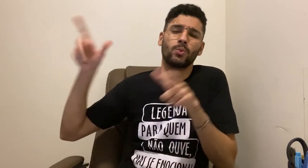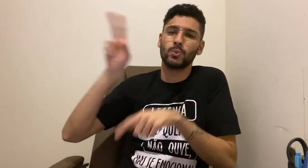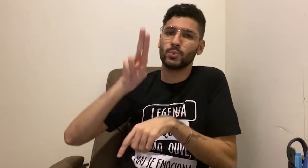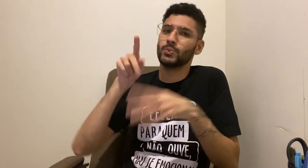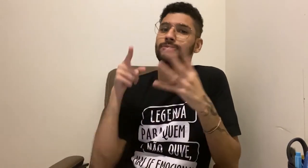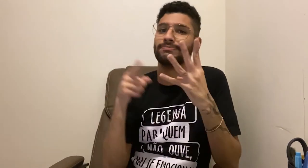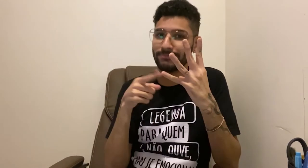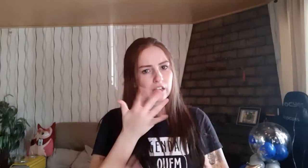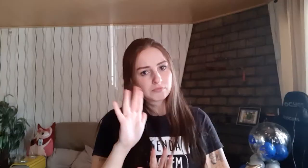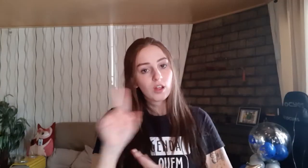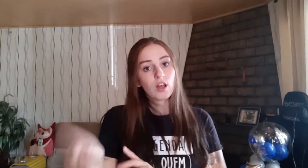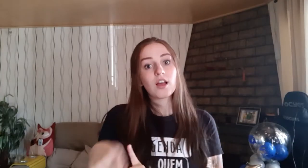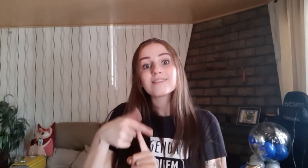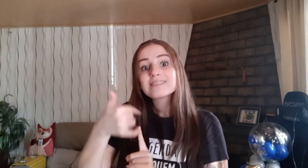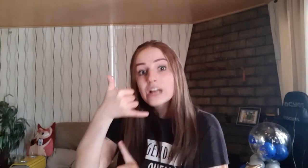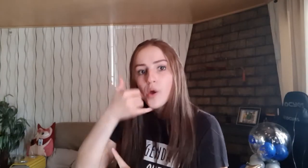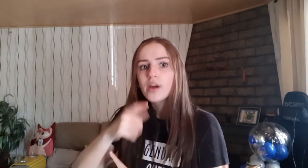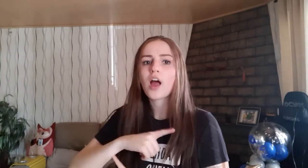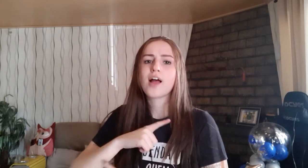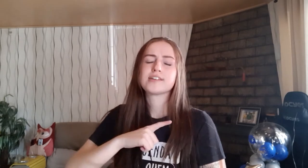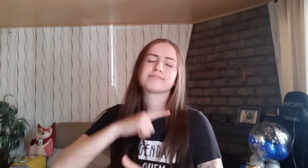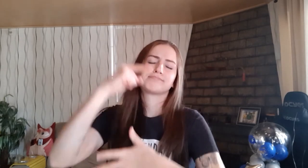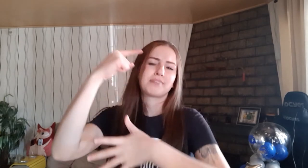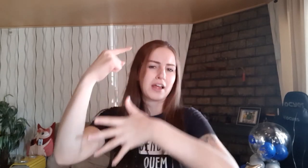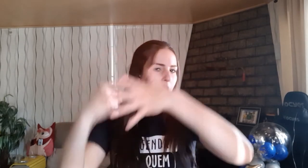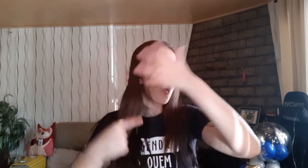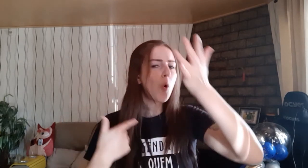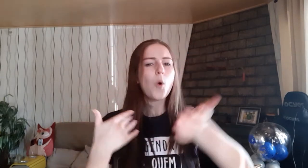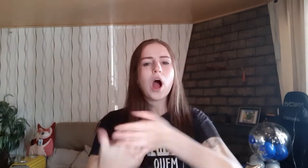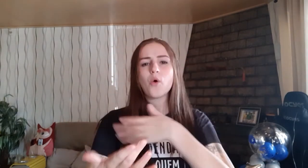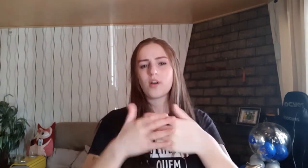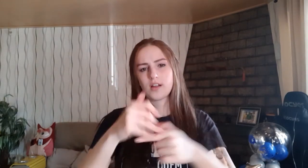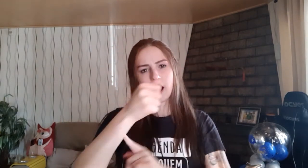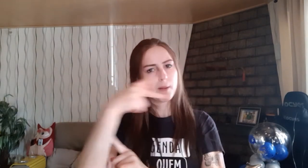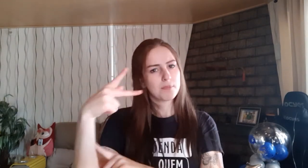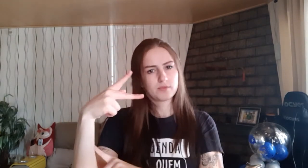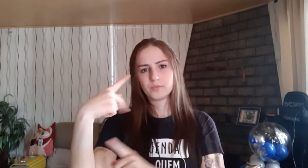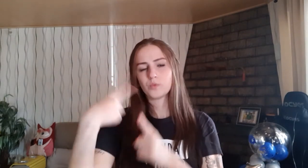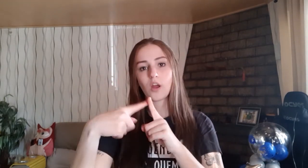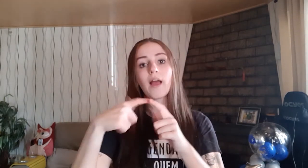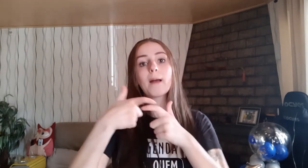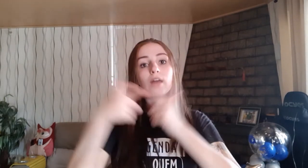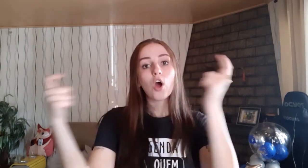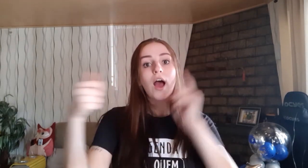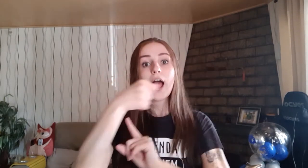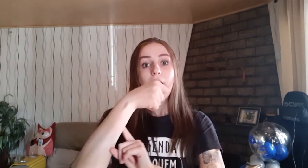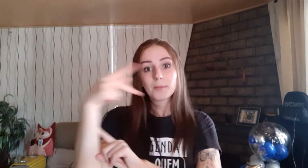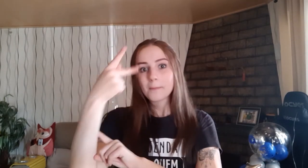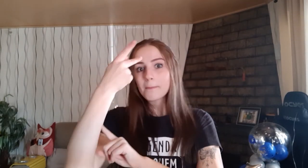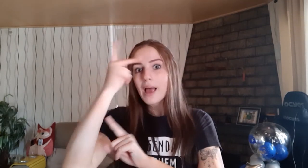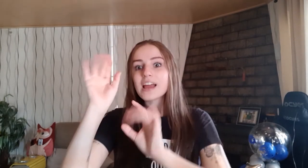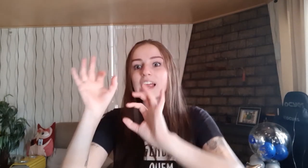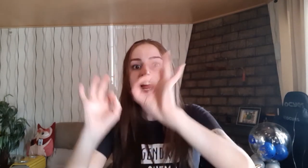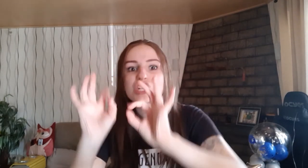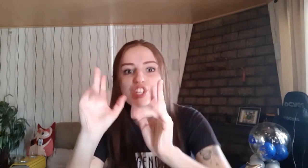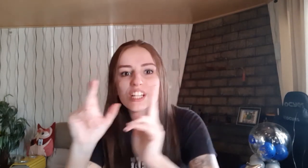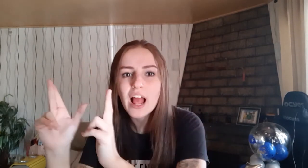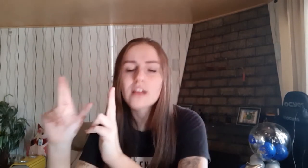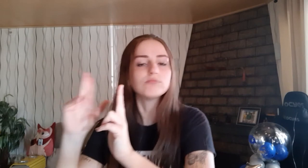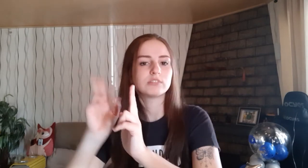esse No celular existem diversos aplicativos Isso porque quase todo